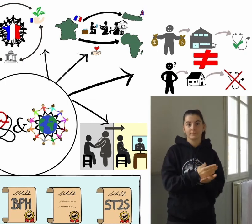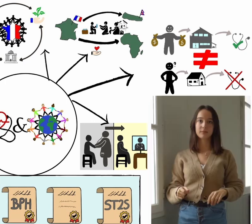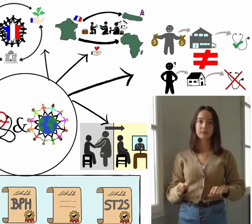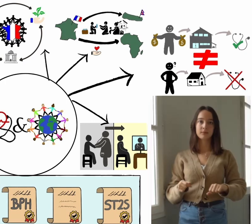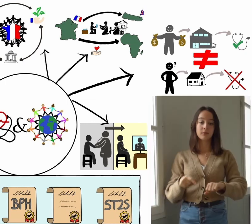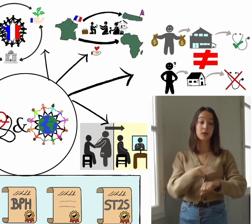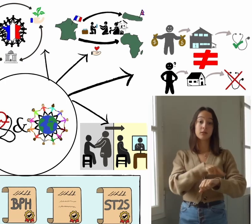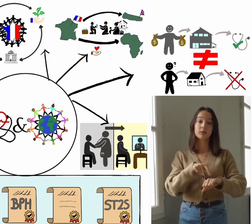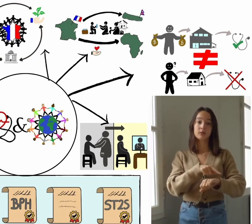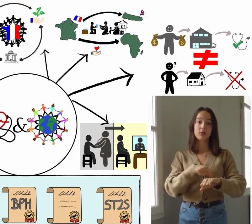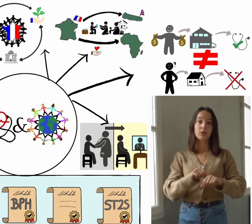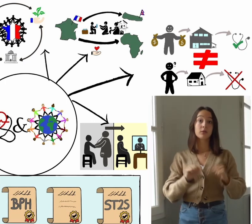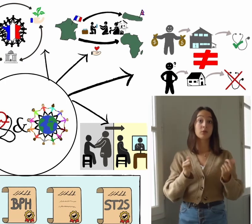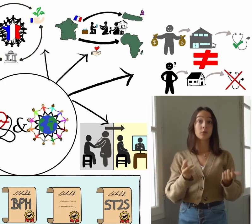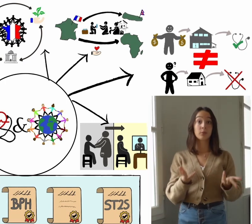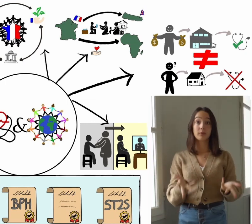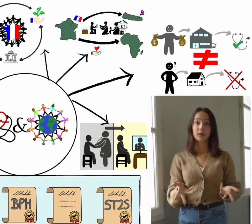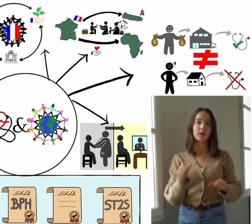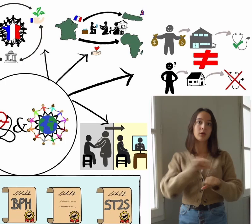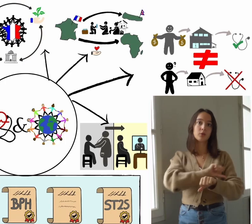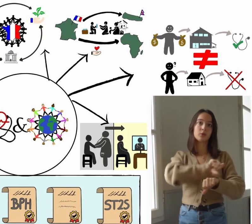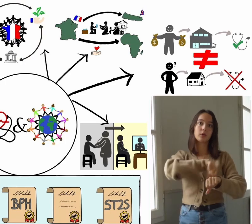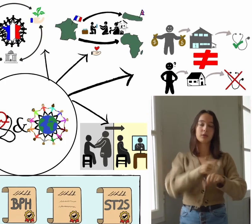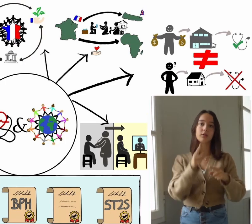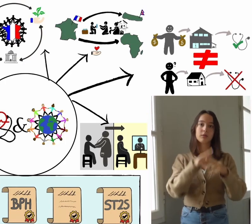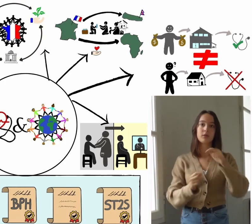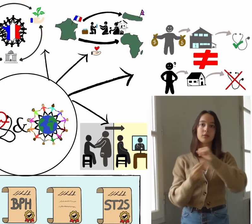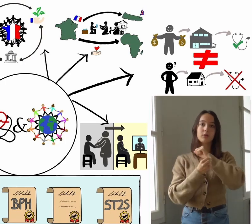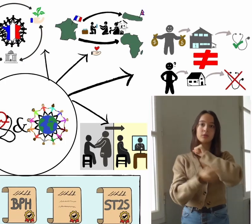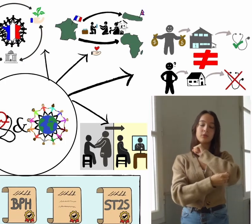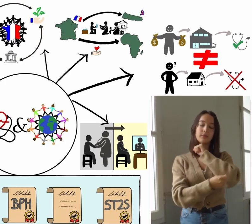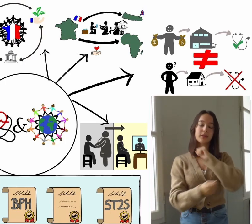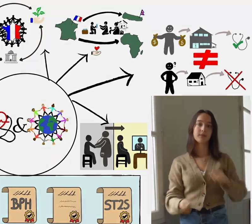Cette option se déroule durant 1h30 chaque semaine.